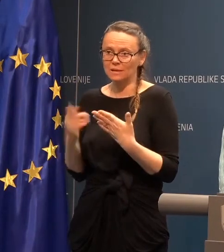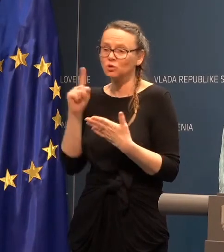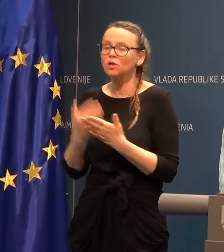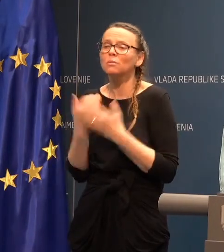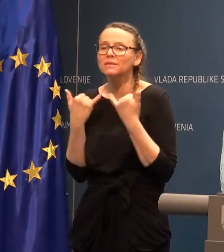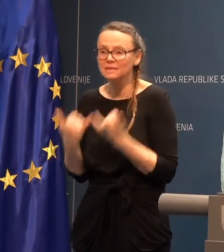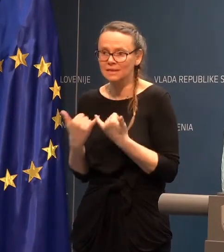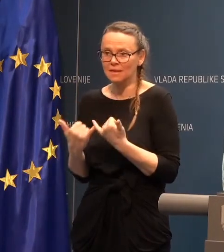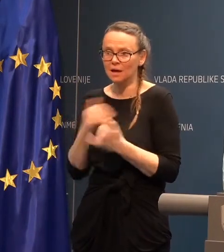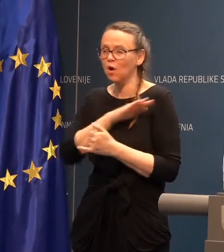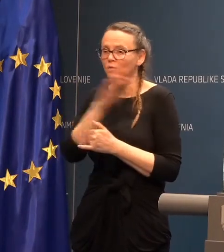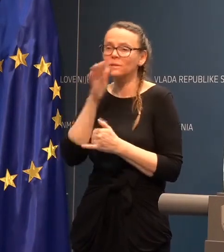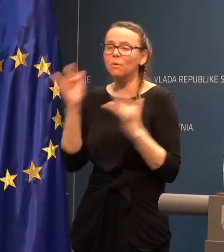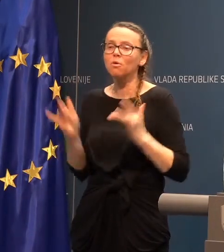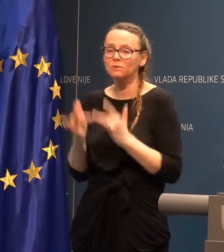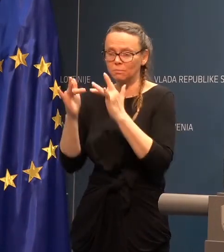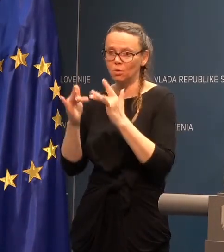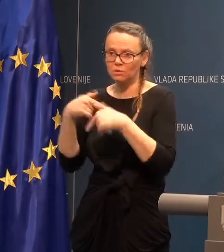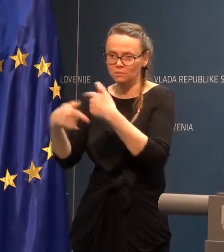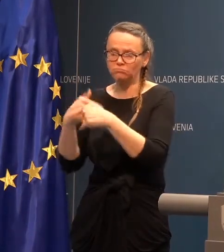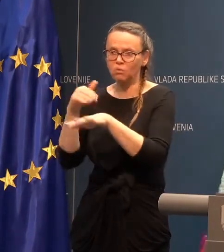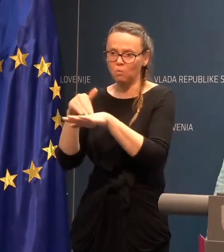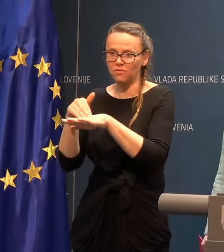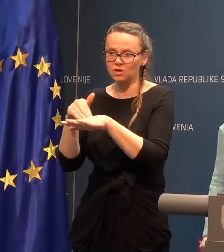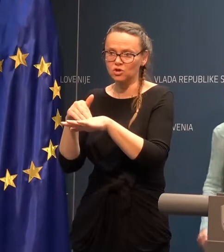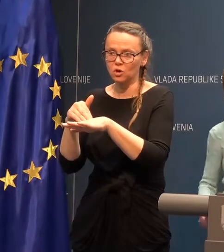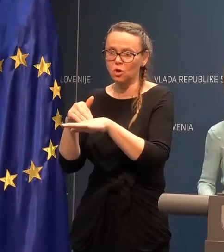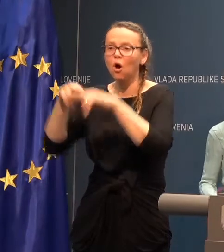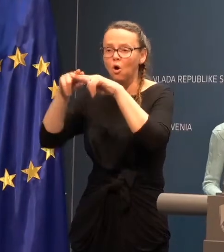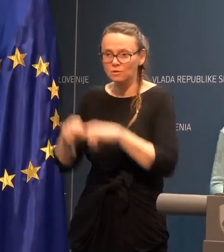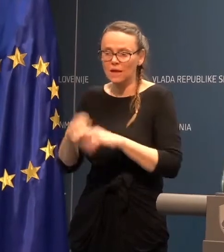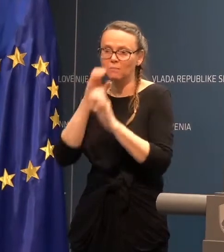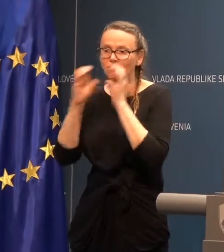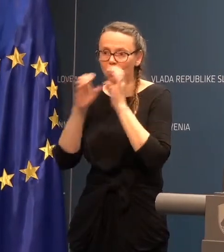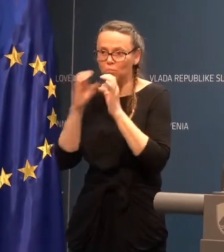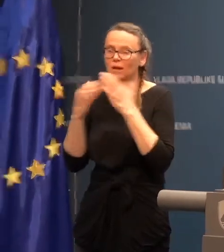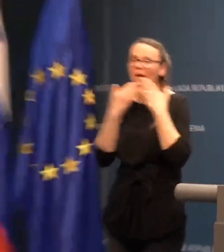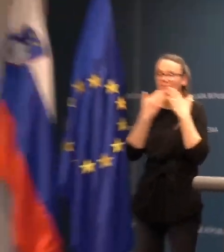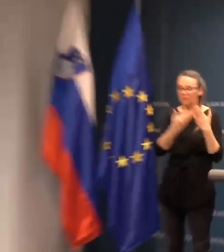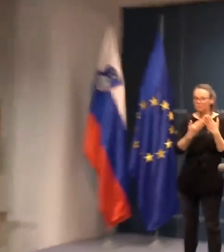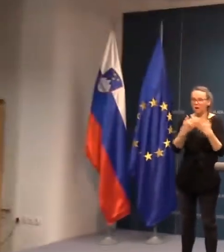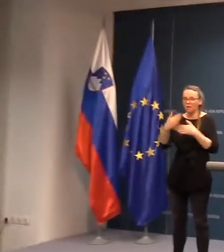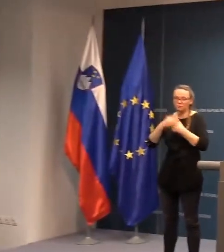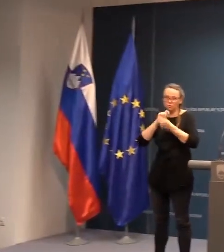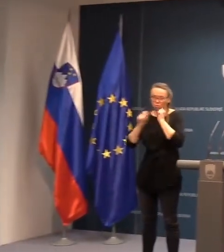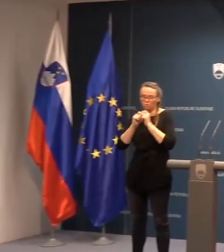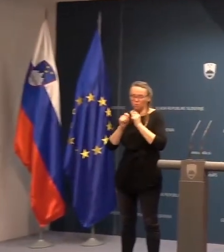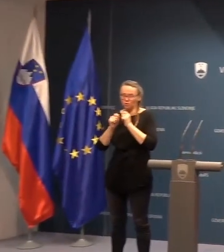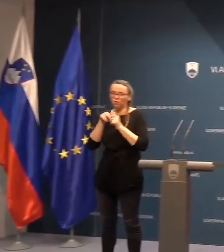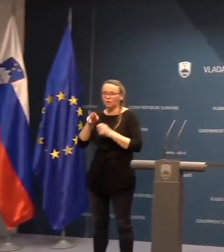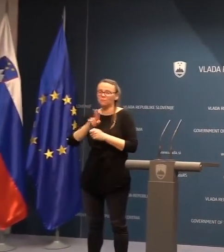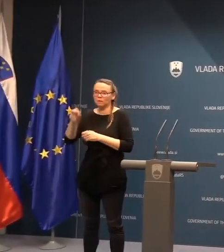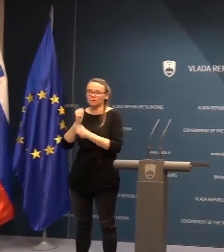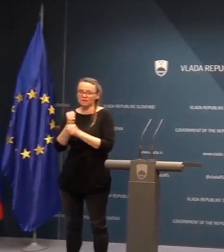za zdaj. Vsem vas proti tekoče obveščamo, tako da ostajemo v komunikaciji. Hvala sogovornikom in gremo naprej na